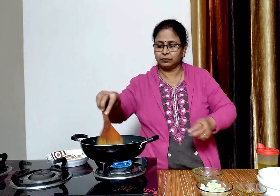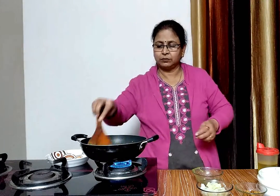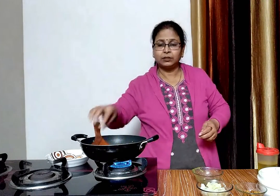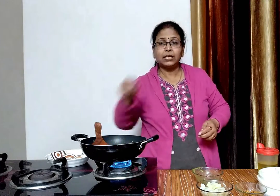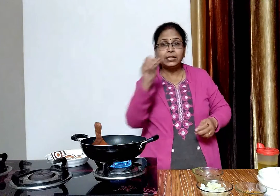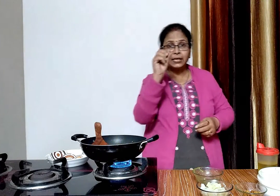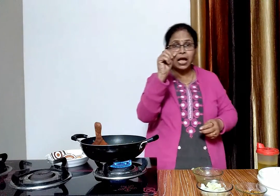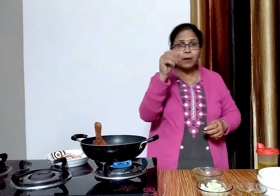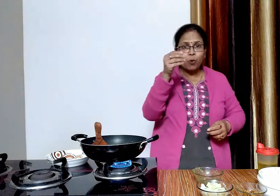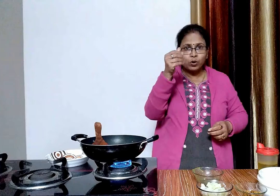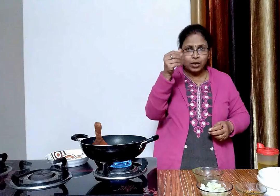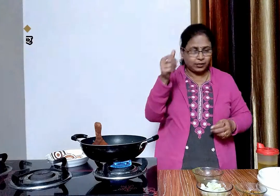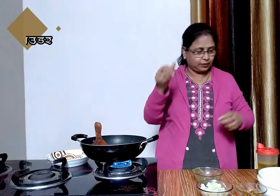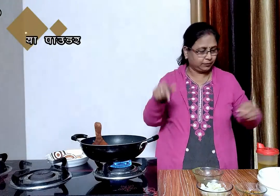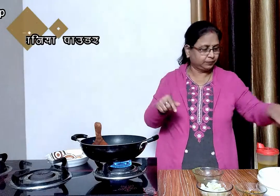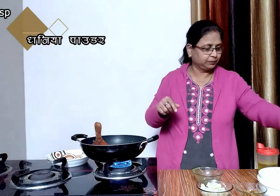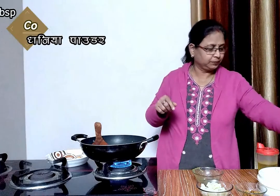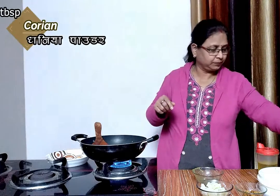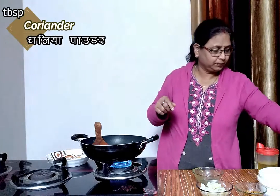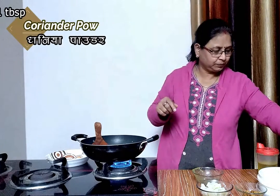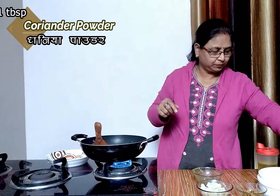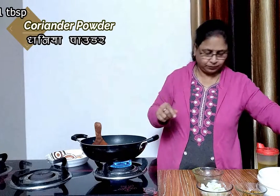अब इसमें एक चमच धन्या पावडर